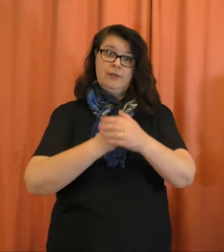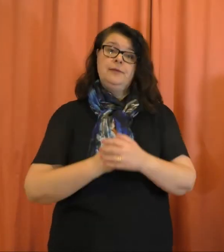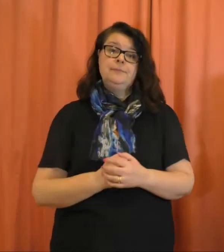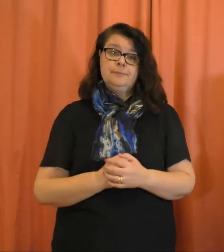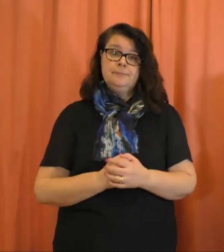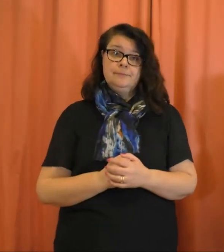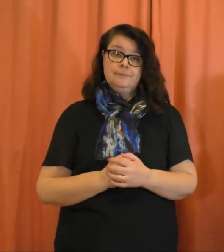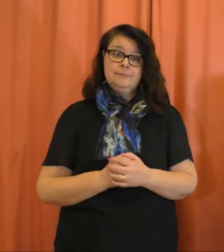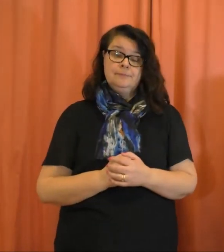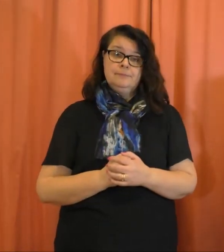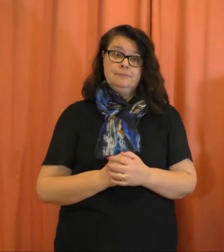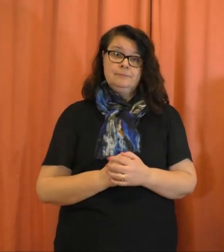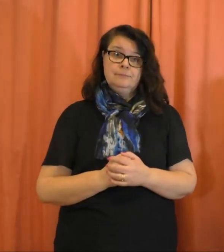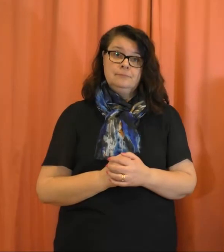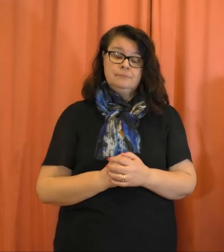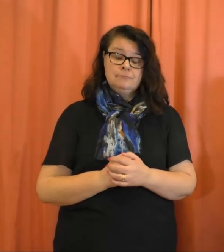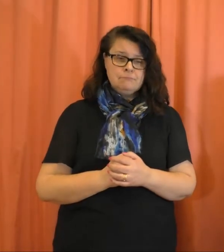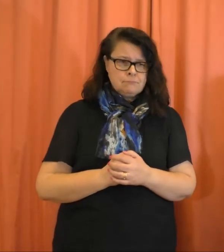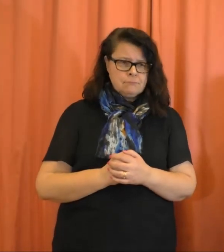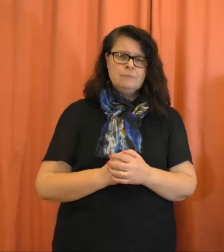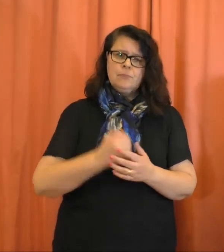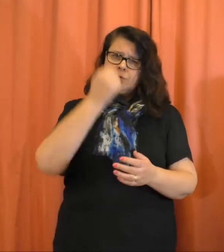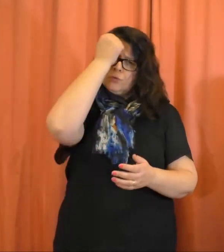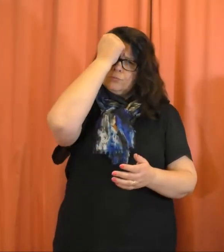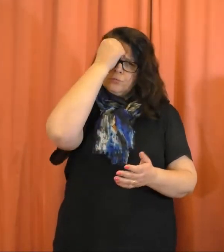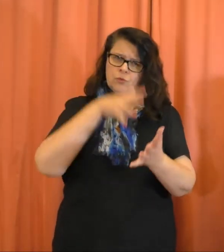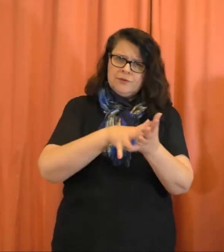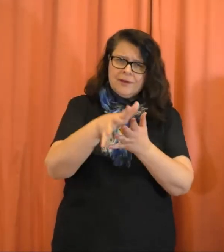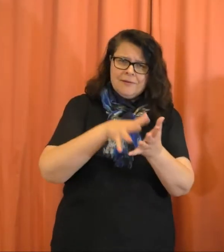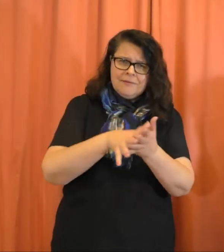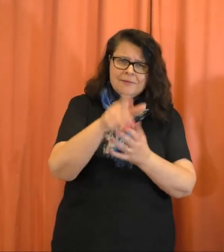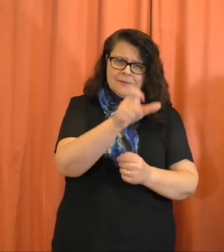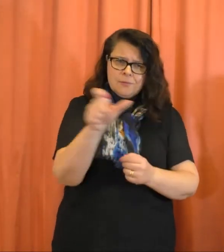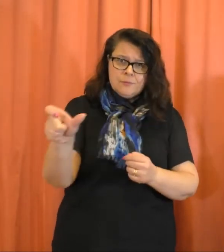No mitä muistiasiantuntijat tekevät?